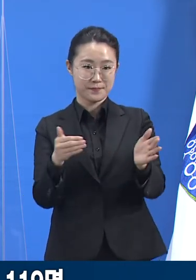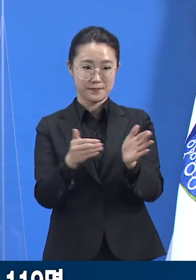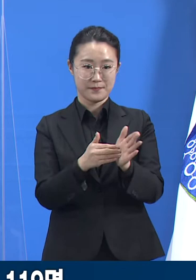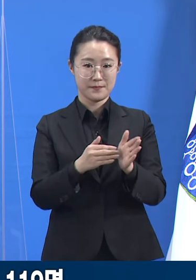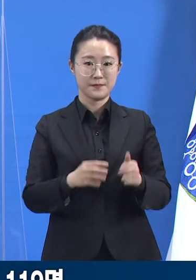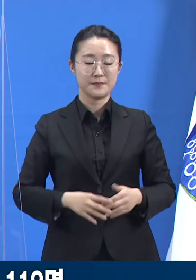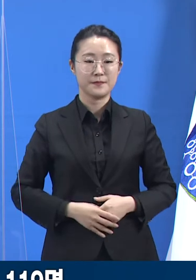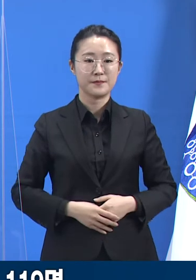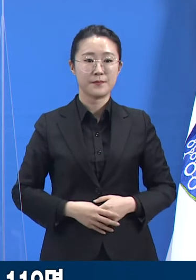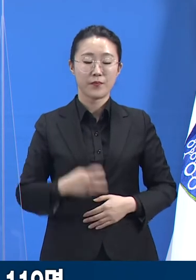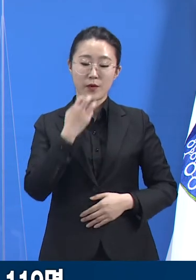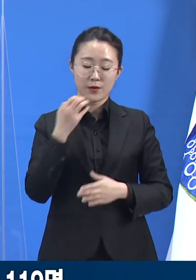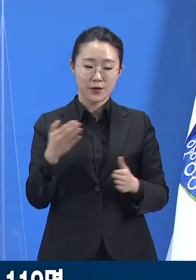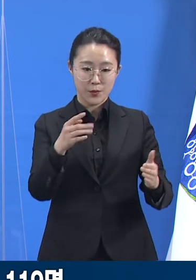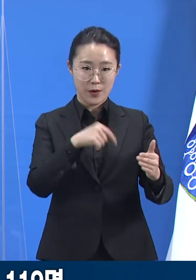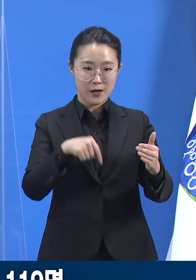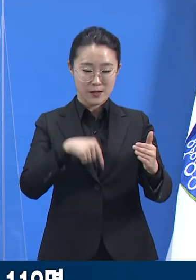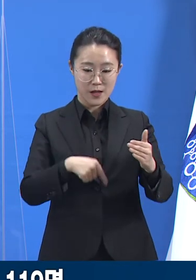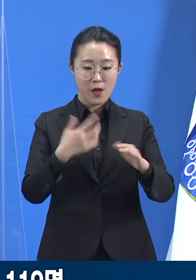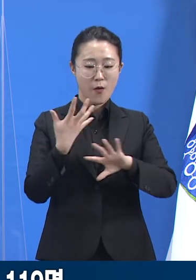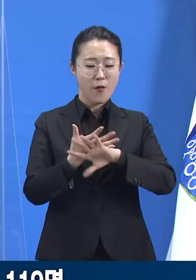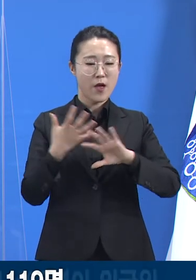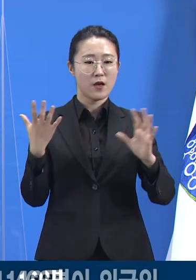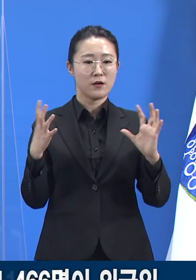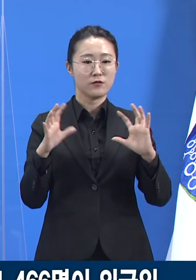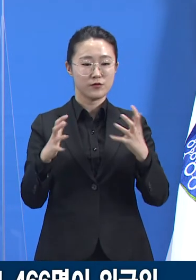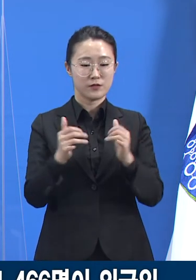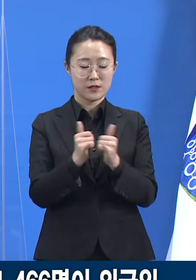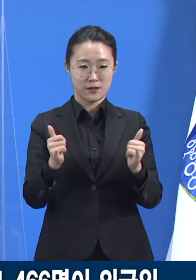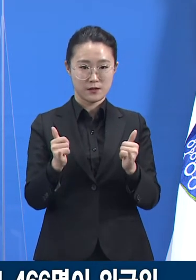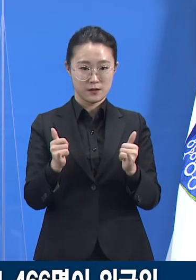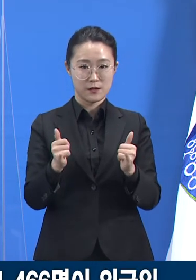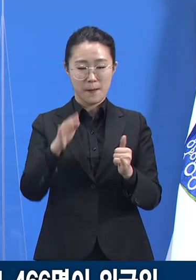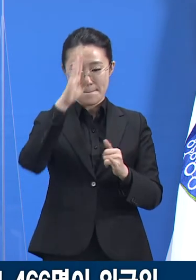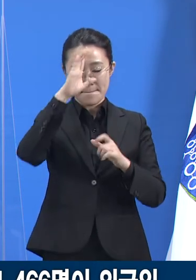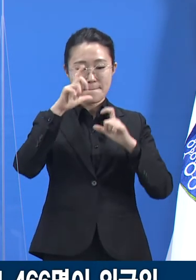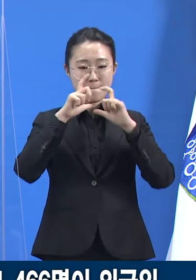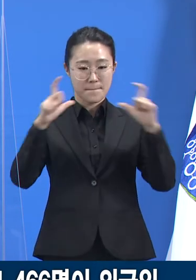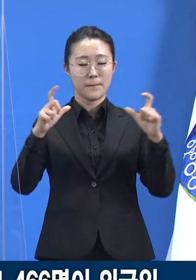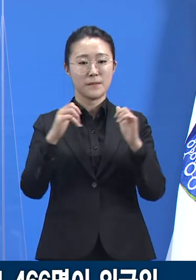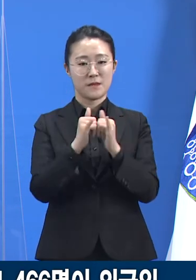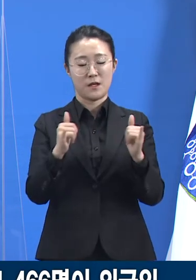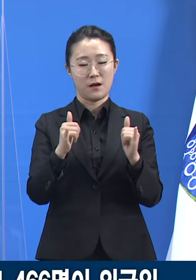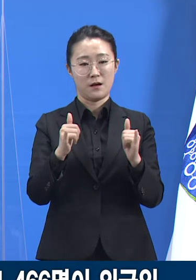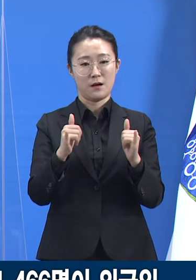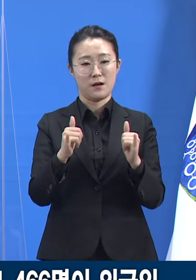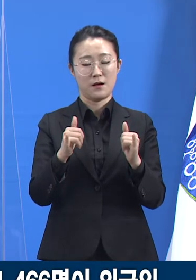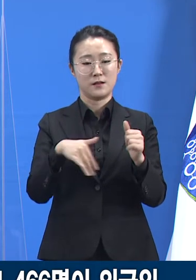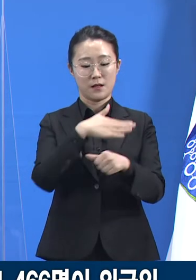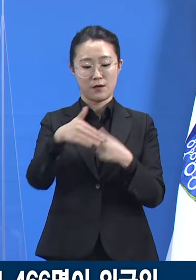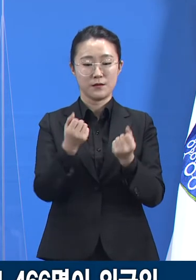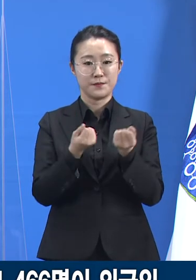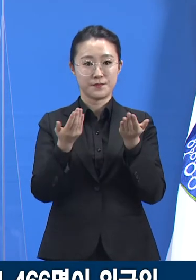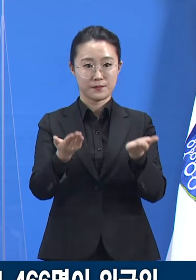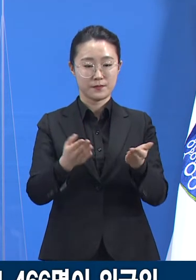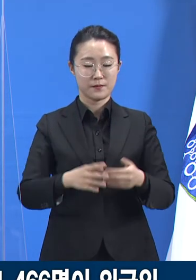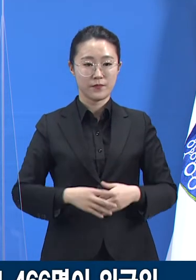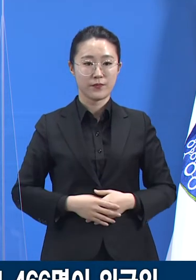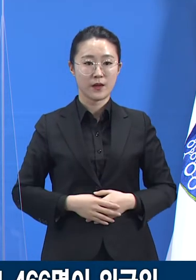도내 외국인 확진자 증가 추세에 대해 말씀드리겠습니다. 작년 한 해 동안